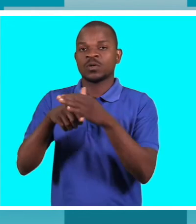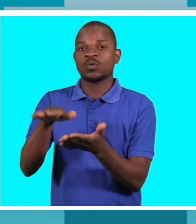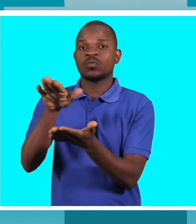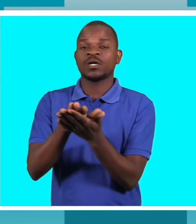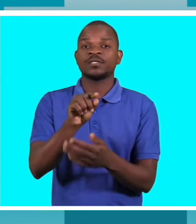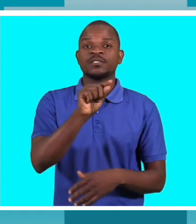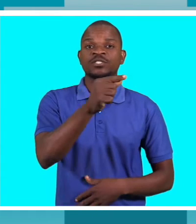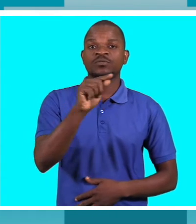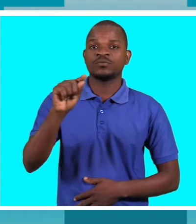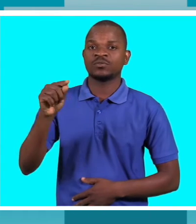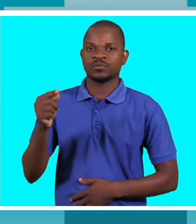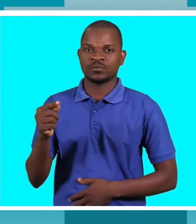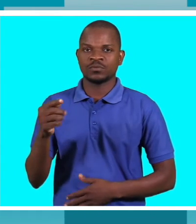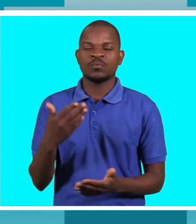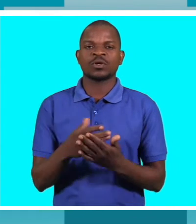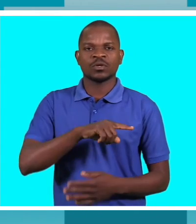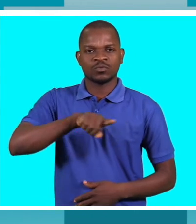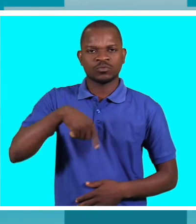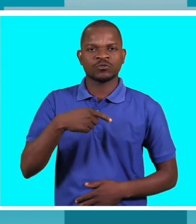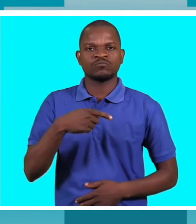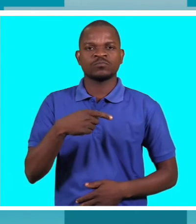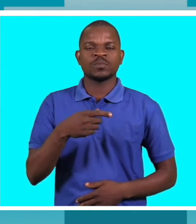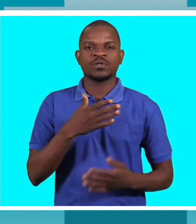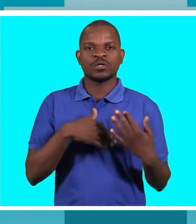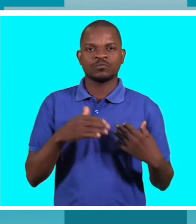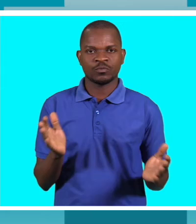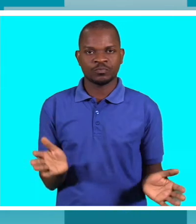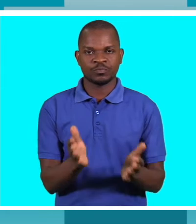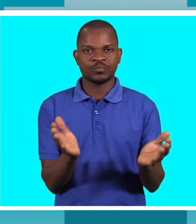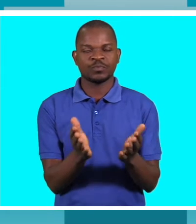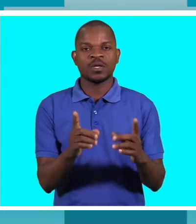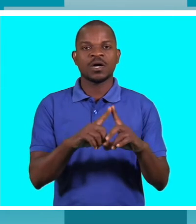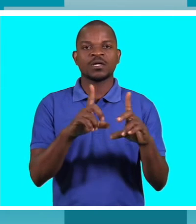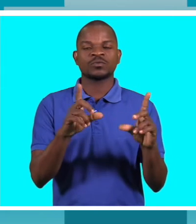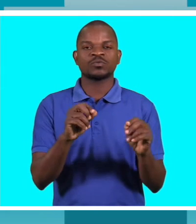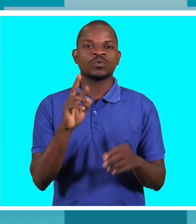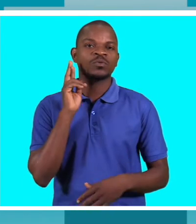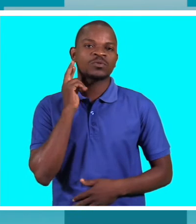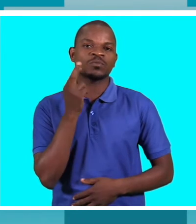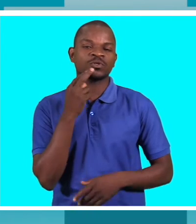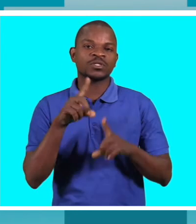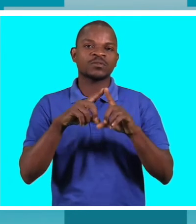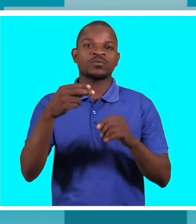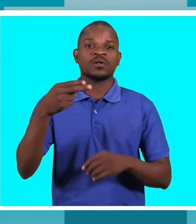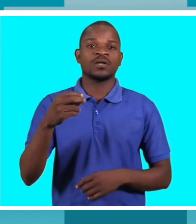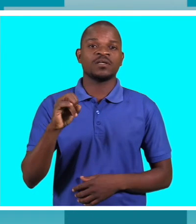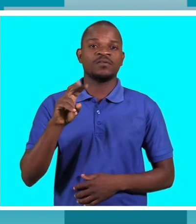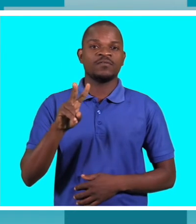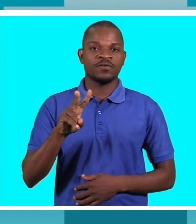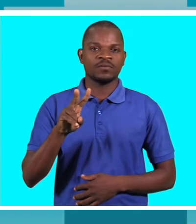onde queremos galvanizar ou dinamizar a resposta ao HIV a nível local. E que